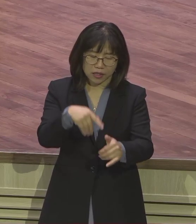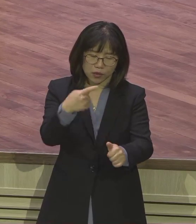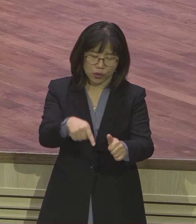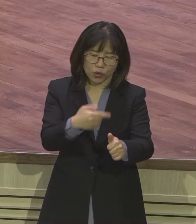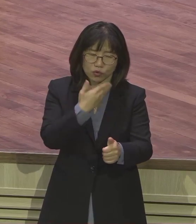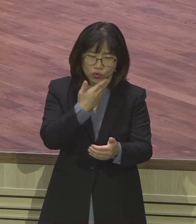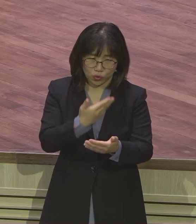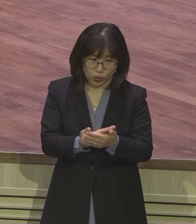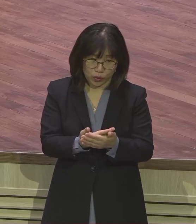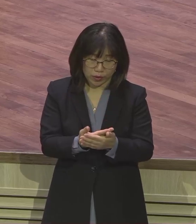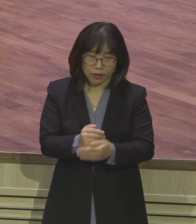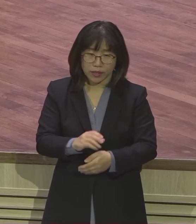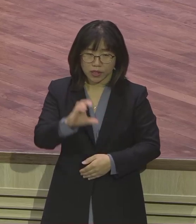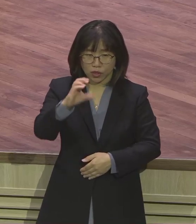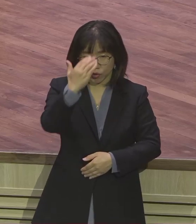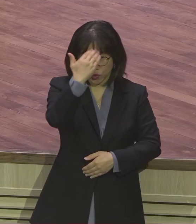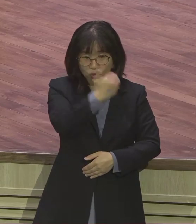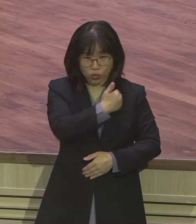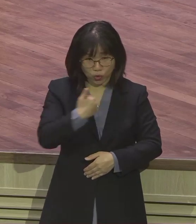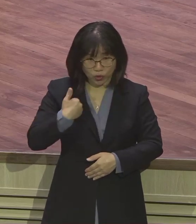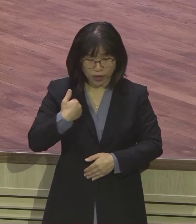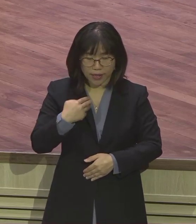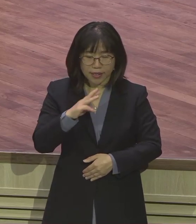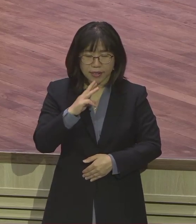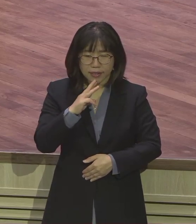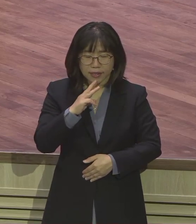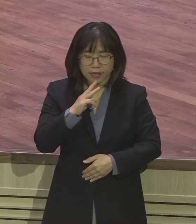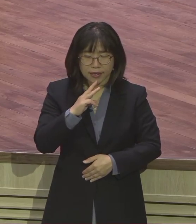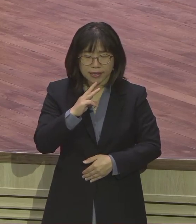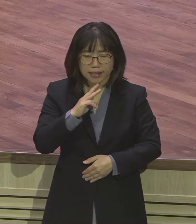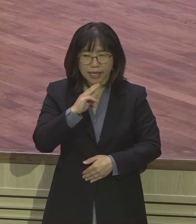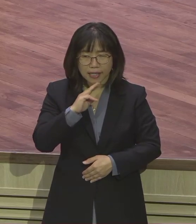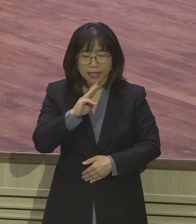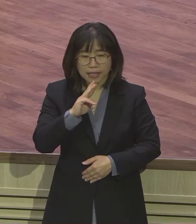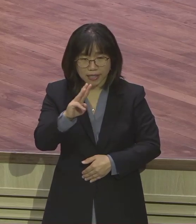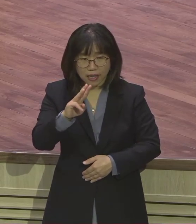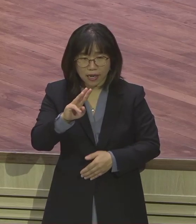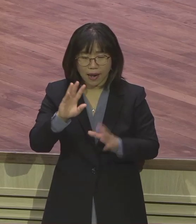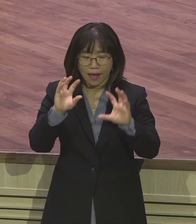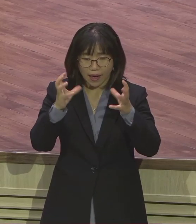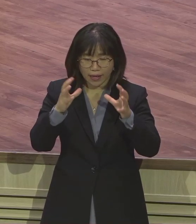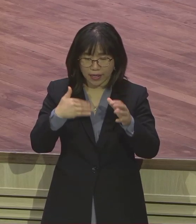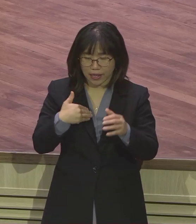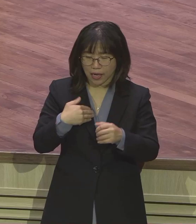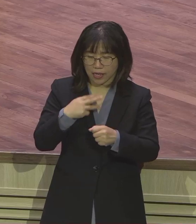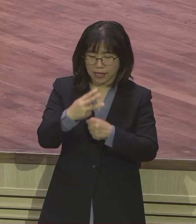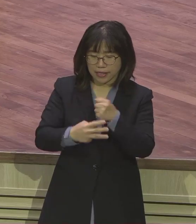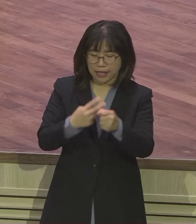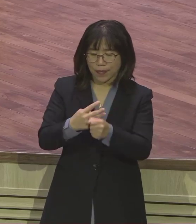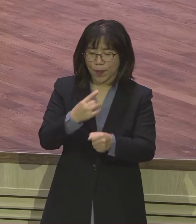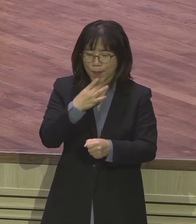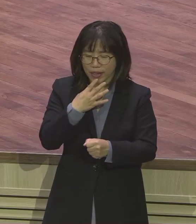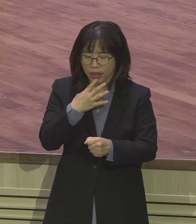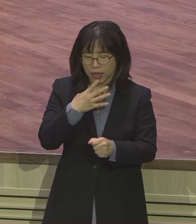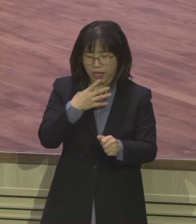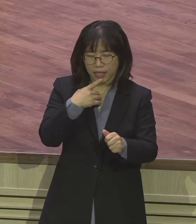천주교 강좌입니다. 세 살 짜리 3년만 붙여달라. 완전 천주교 만들어버렸어요. 여러분, 이